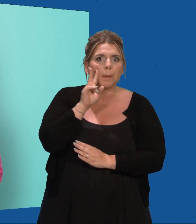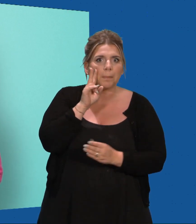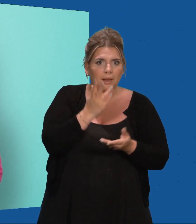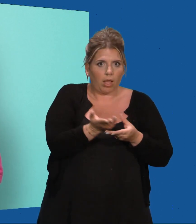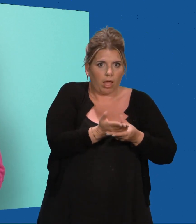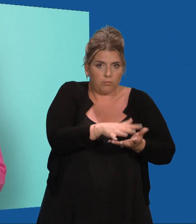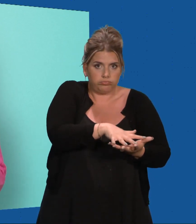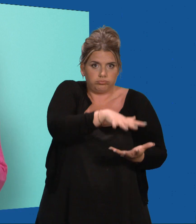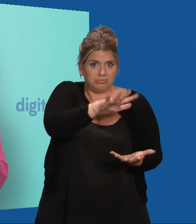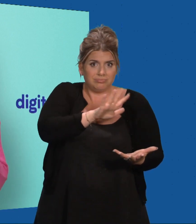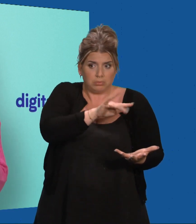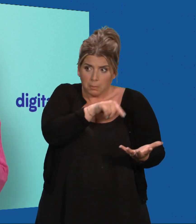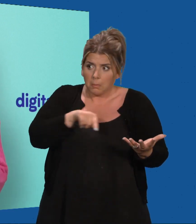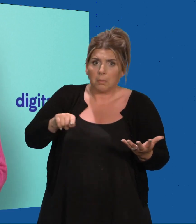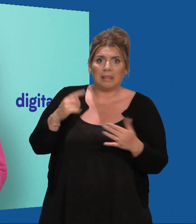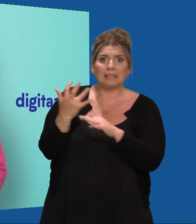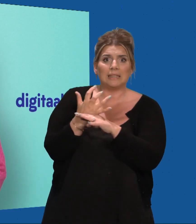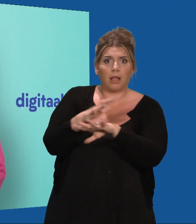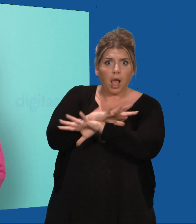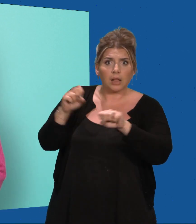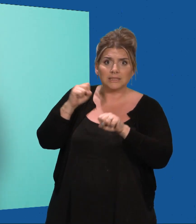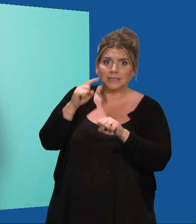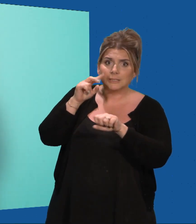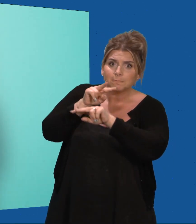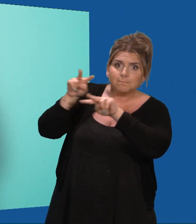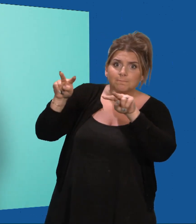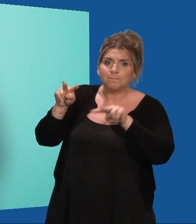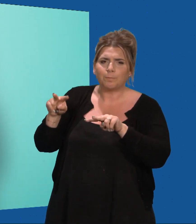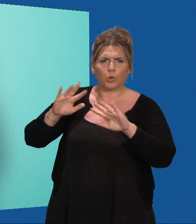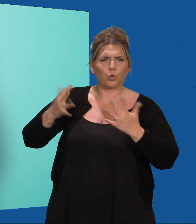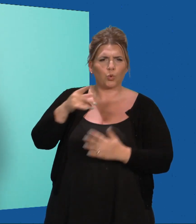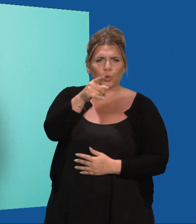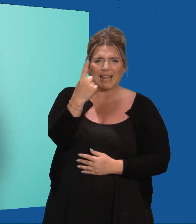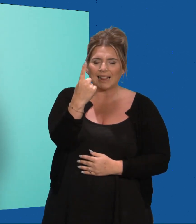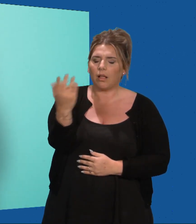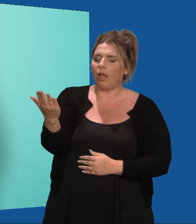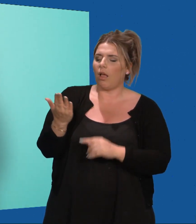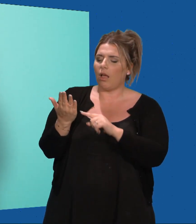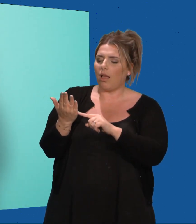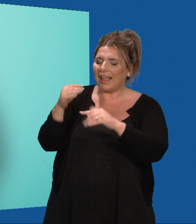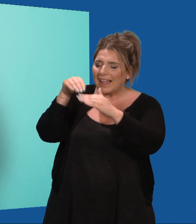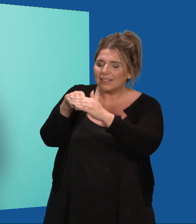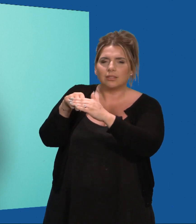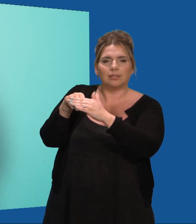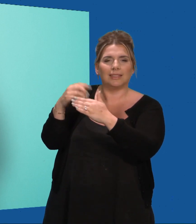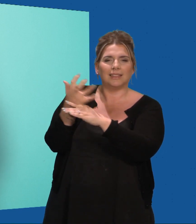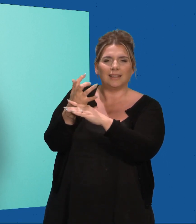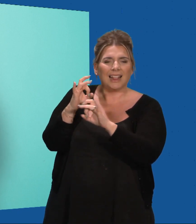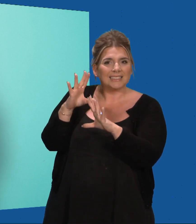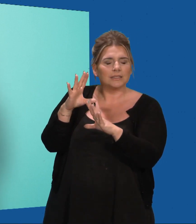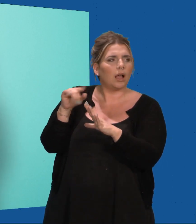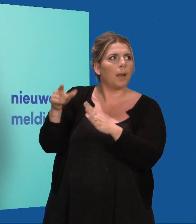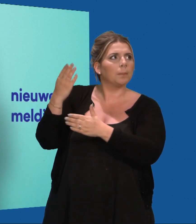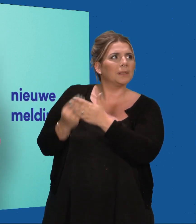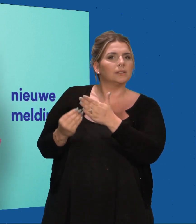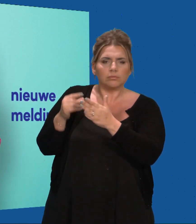bij te houden, want je vindt alles digitaal terug. Hoe mis je dan geen enkel document? Zorg ervoor dat je een